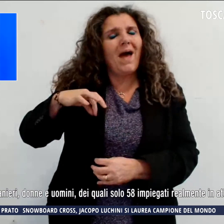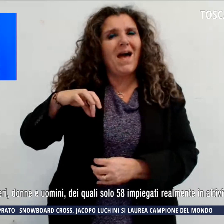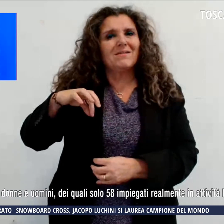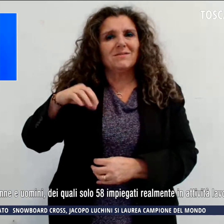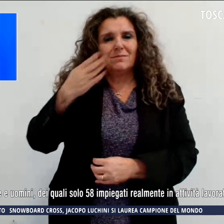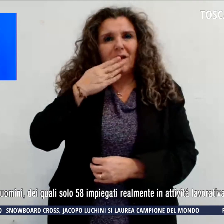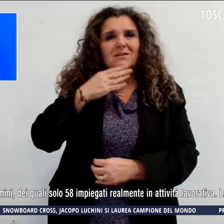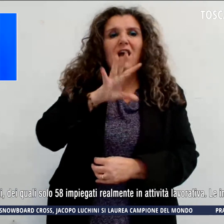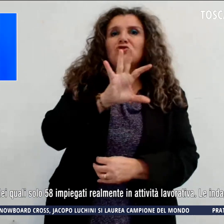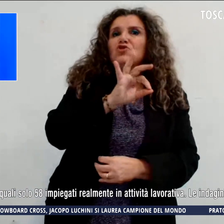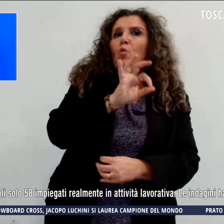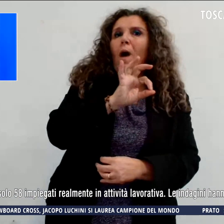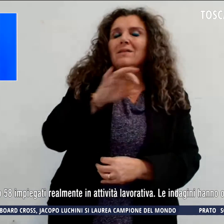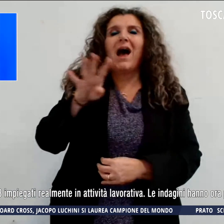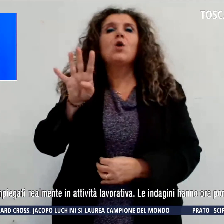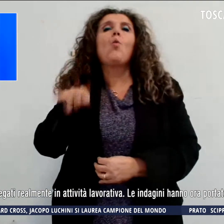4 mila euro.